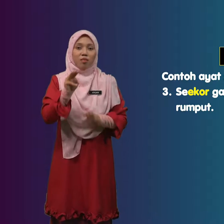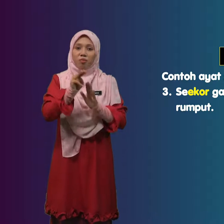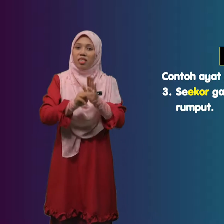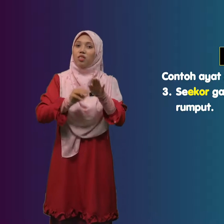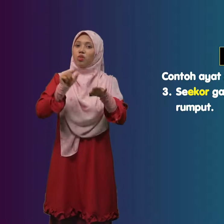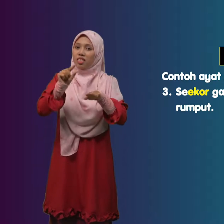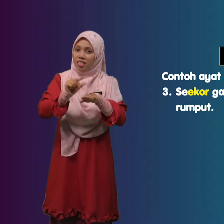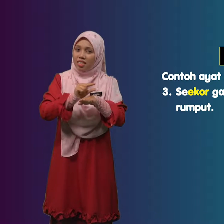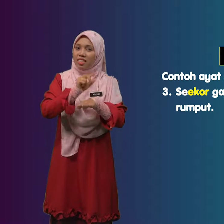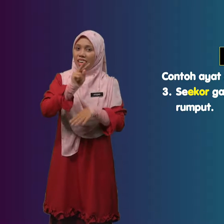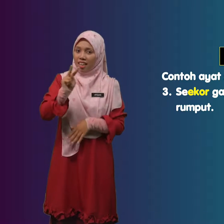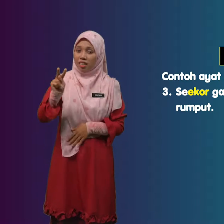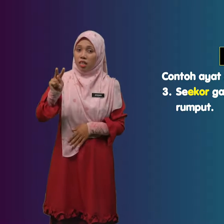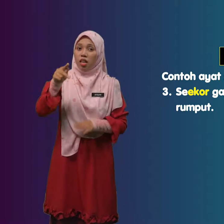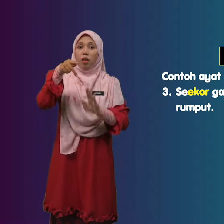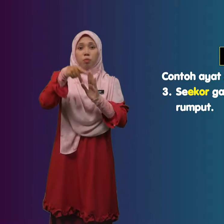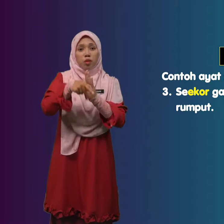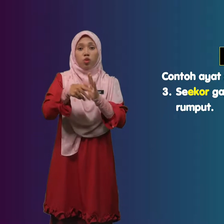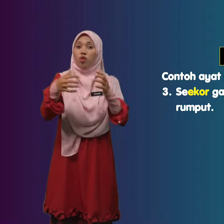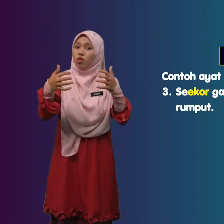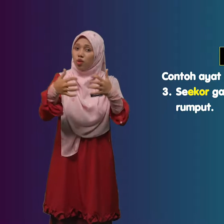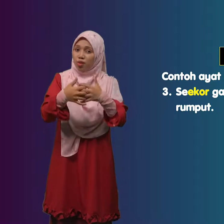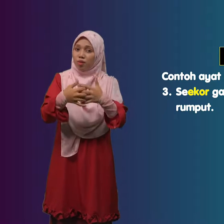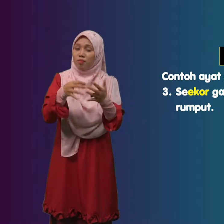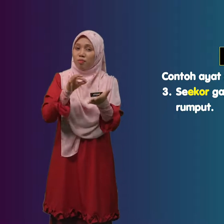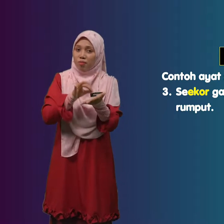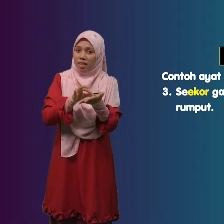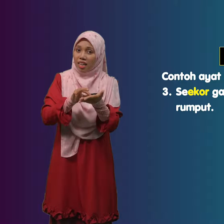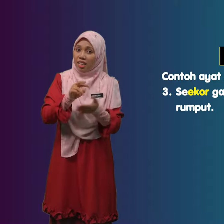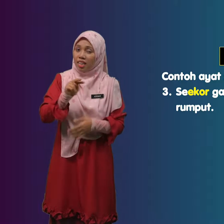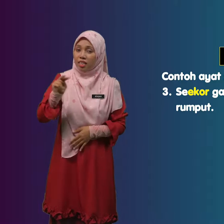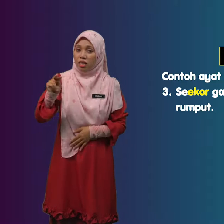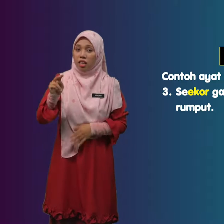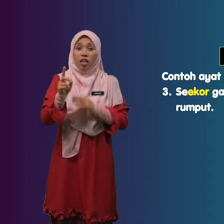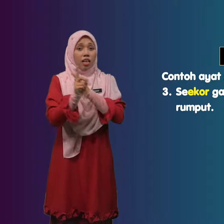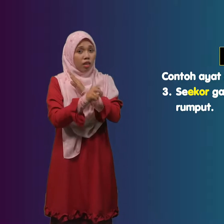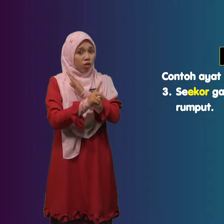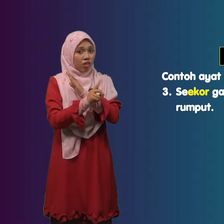Yang Menggunakan Penjodoh Bilangan Ekor